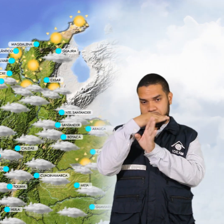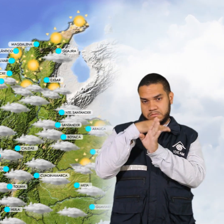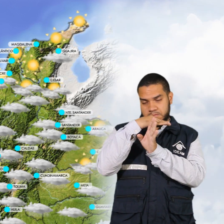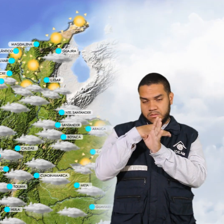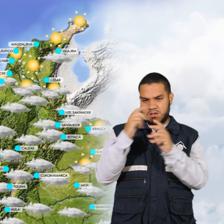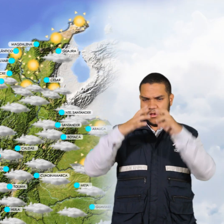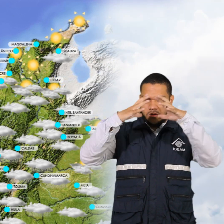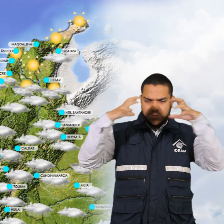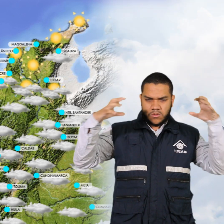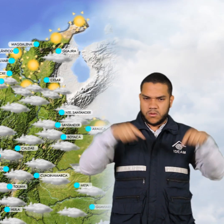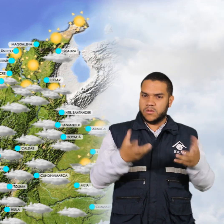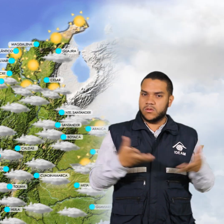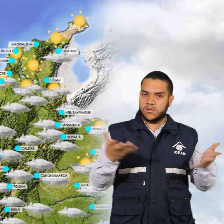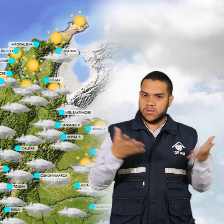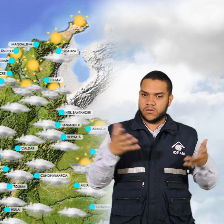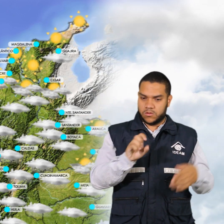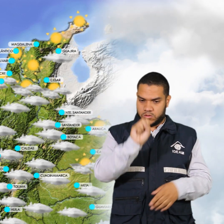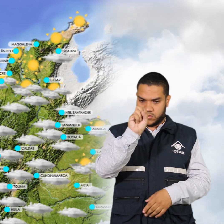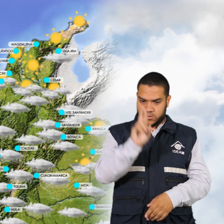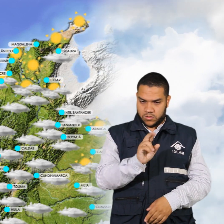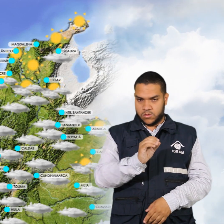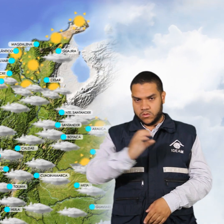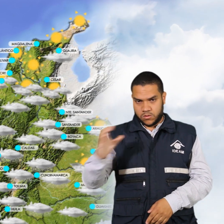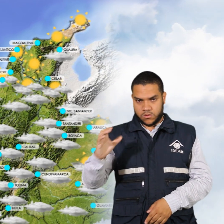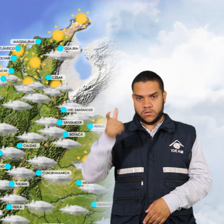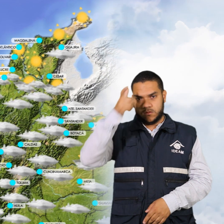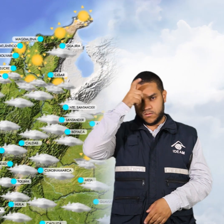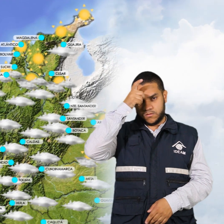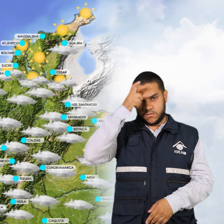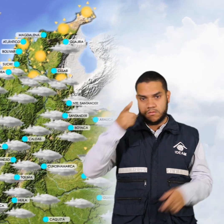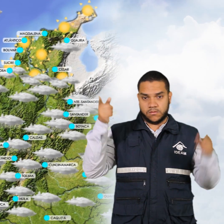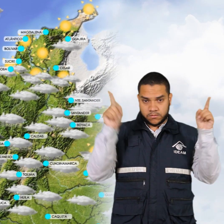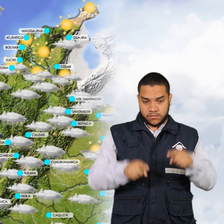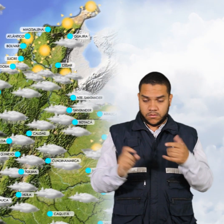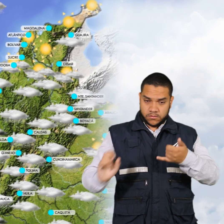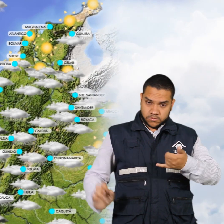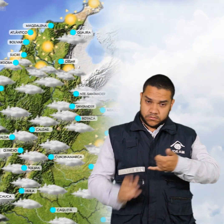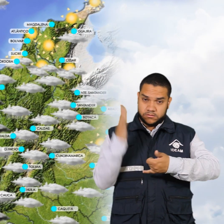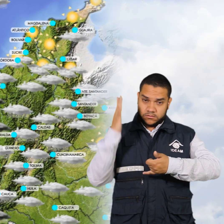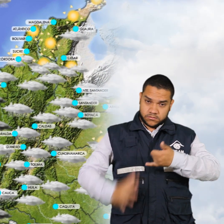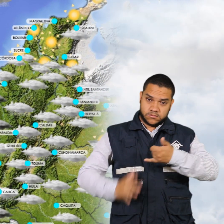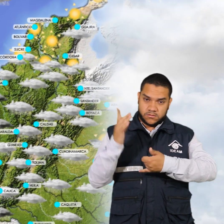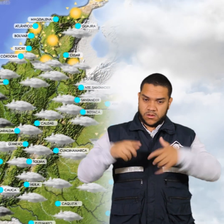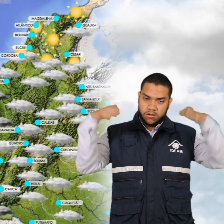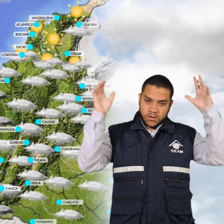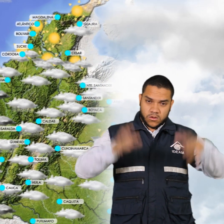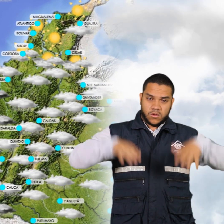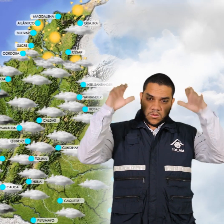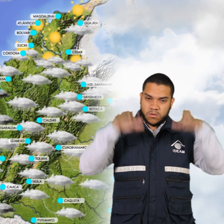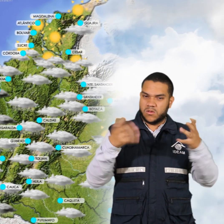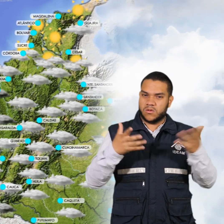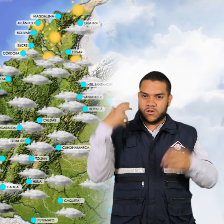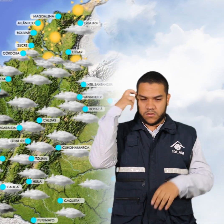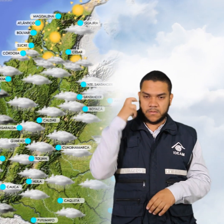mayor nubosidad se espera que se presente en el suroccidente de Córdoba. En la región Pacífica se seguirán presentando lluvias en Chocó